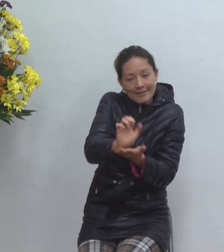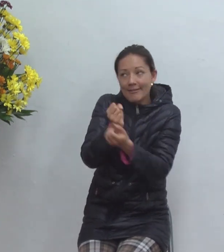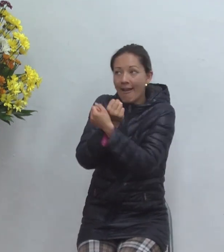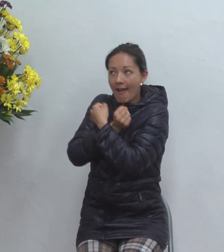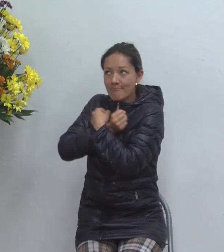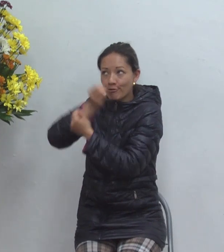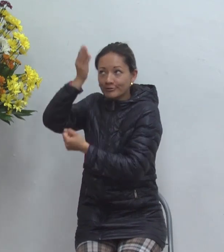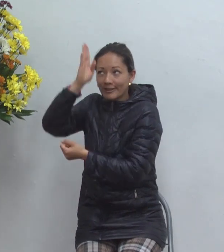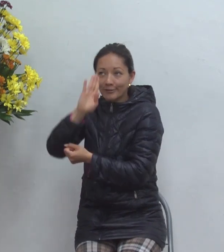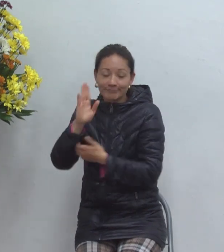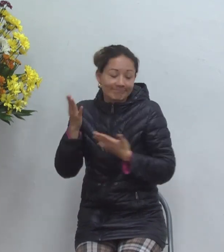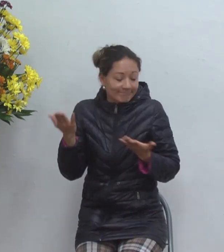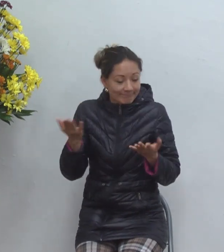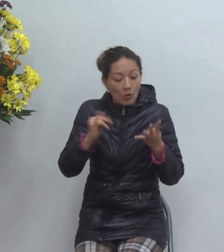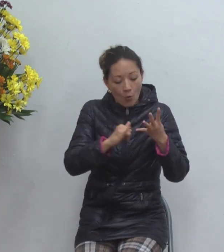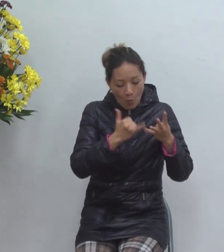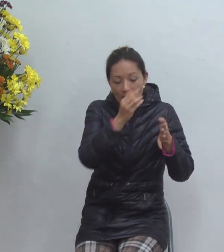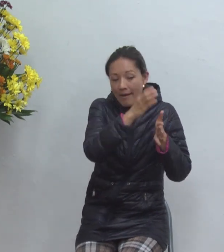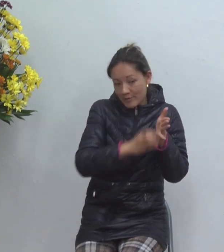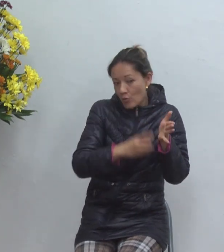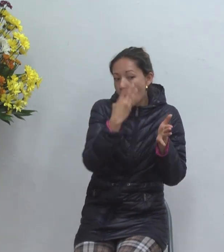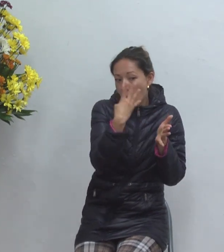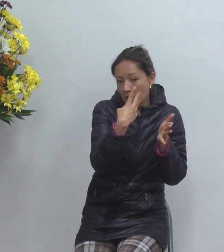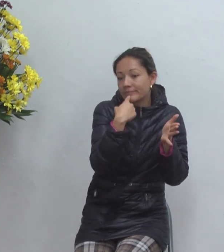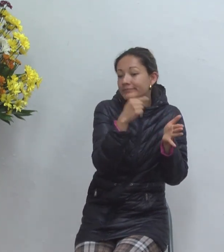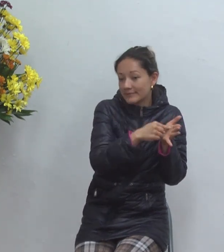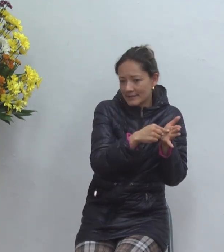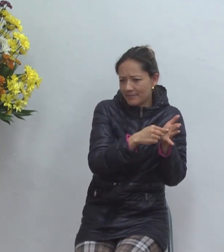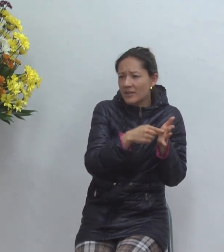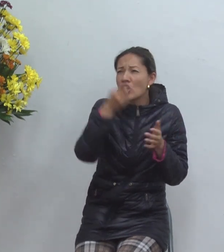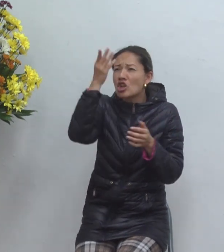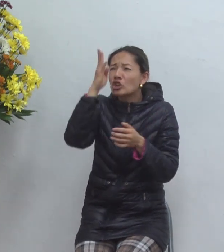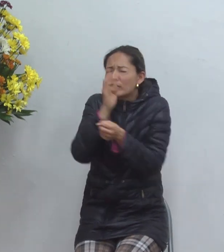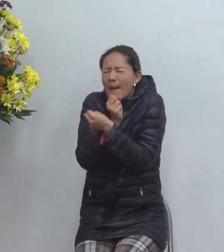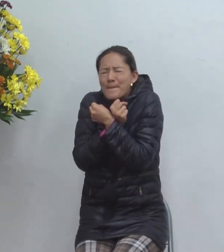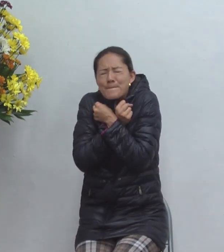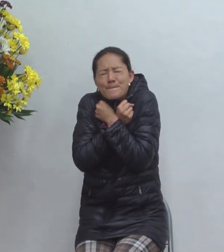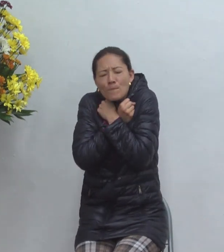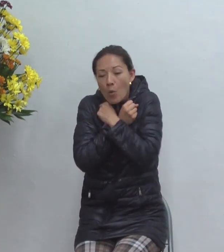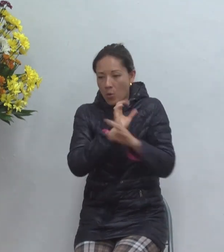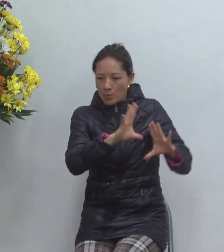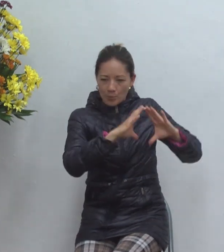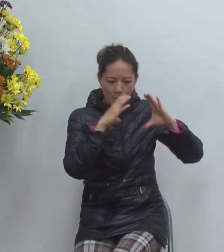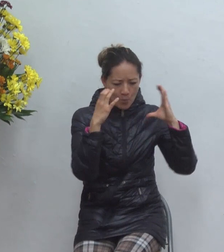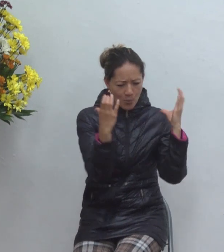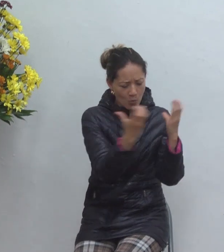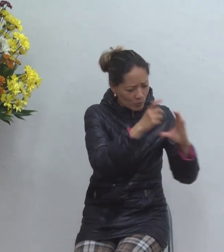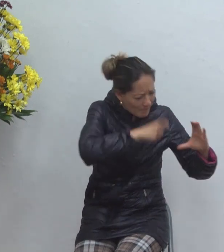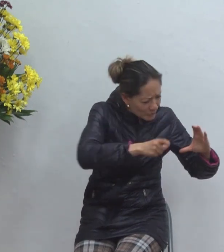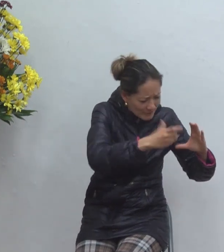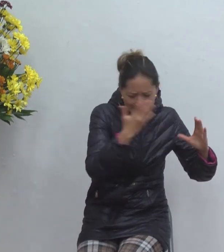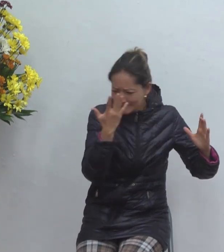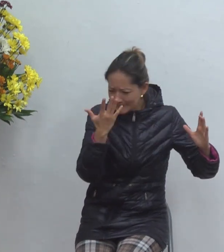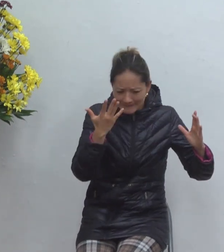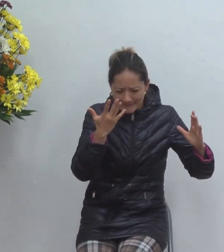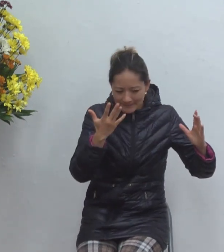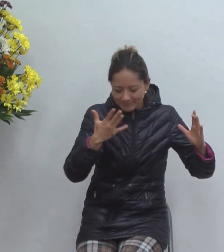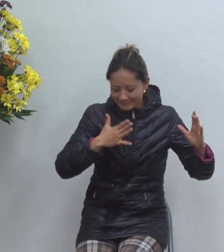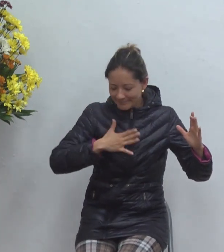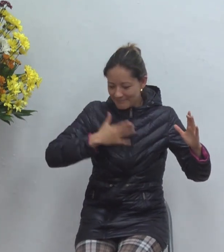Dios Juan capítulo 4 de tal manera amó Dios al mundo que ha dado a su hijo unigénito para que todo aquel que